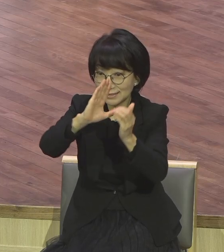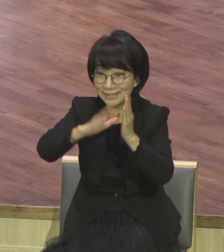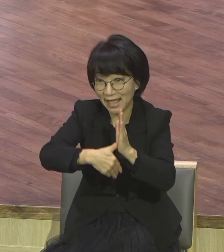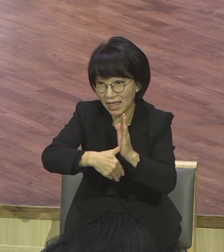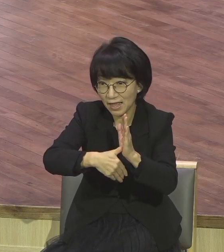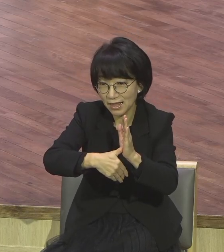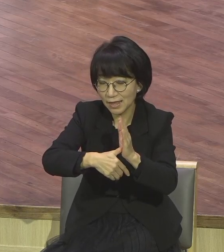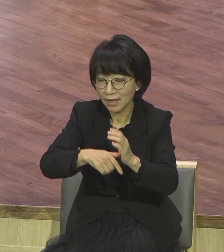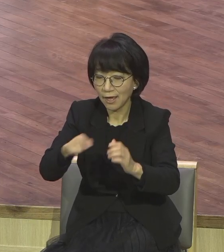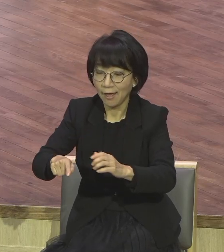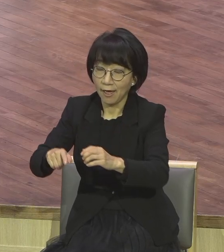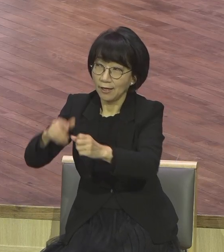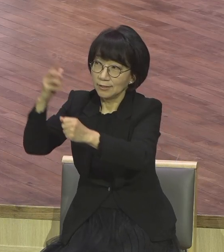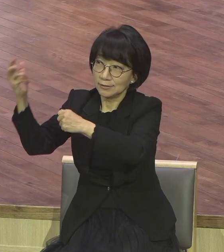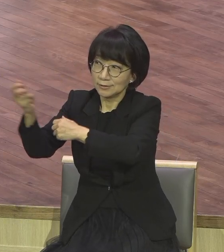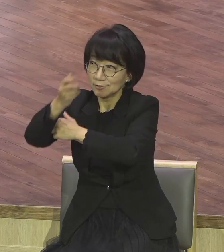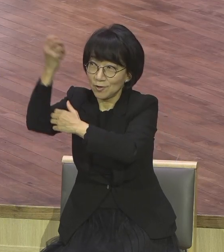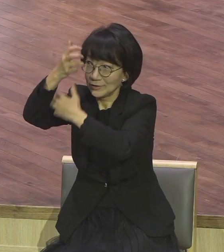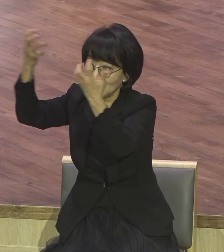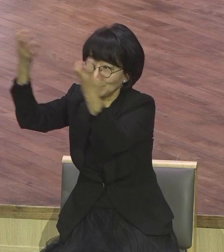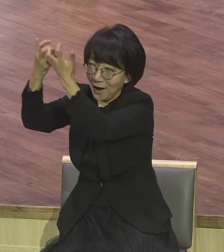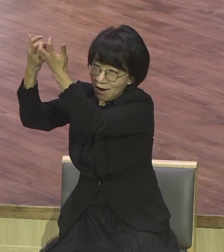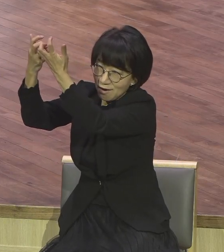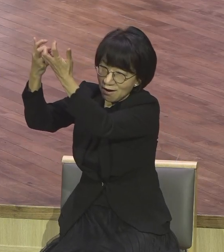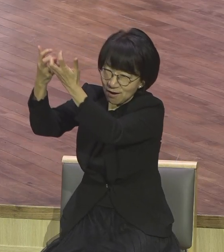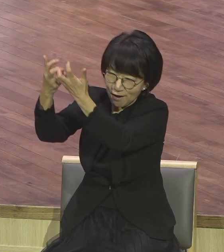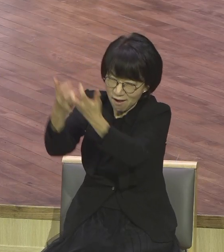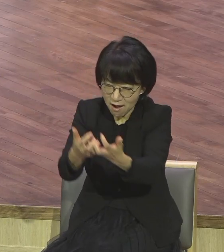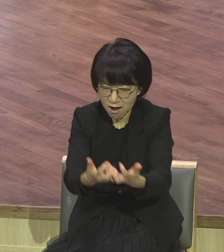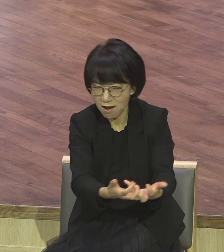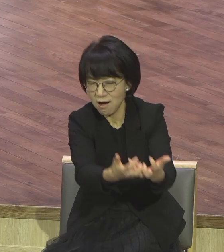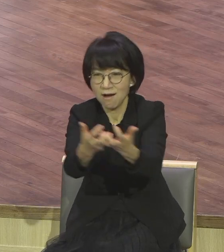간증할 때 성령이 임하시는 거예요 아멘